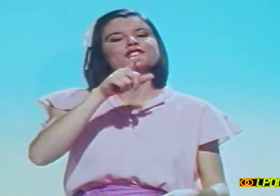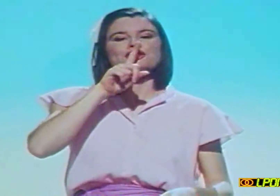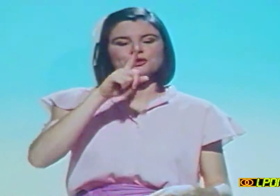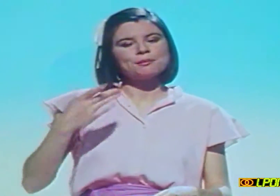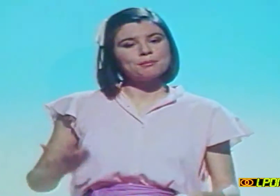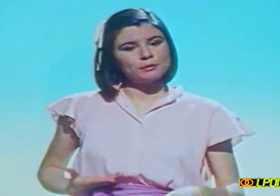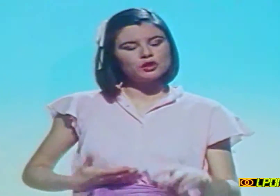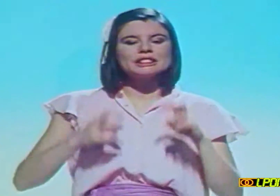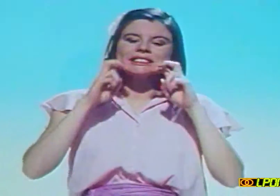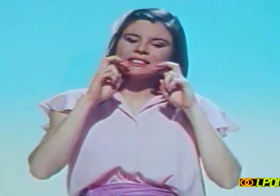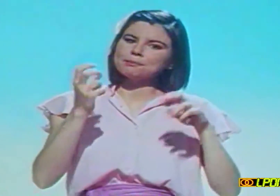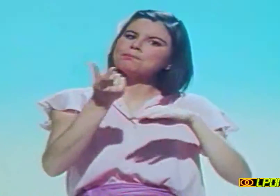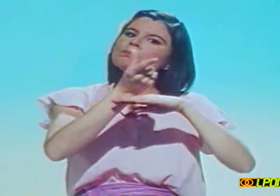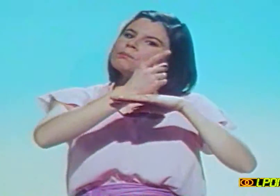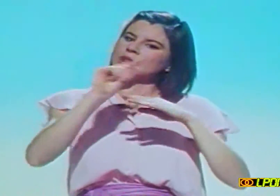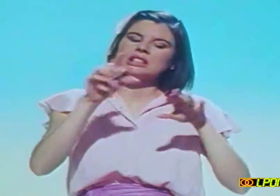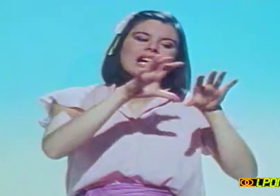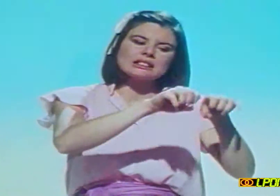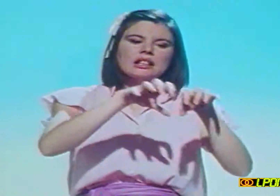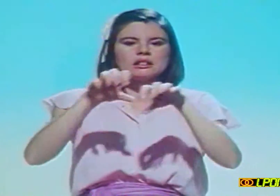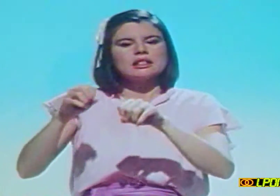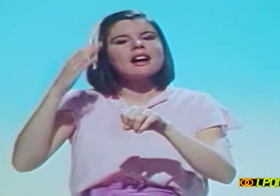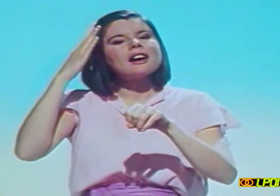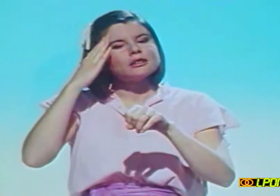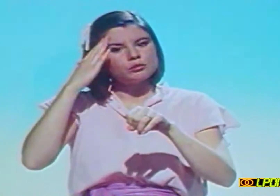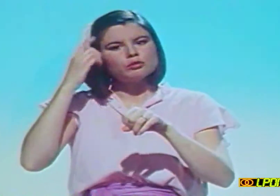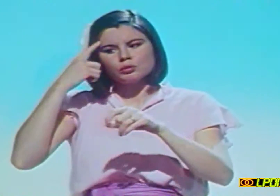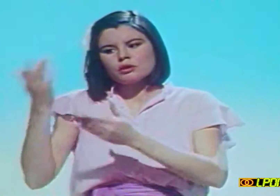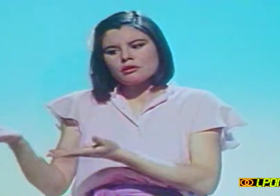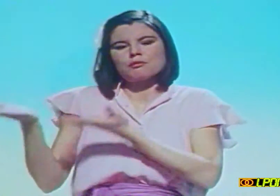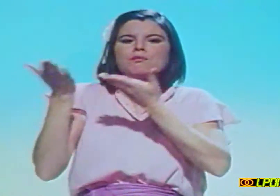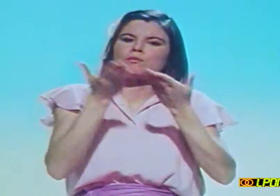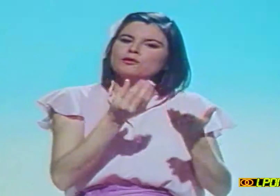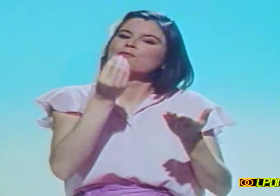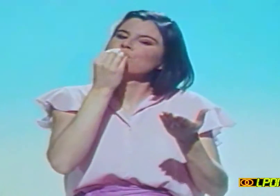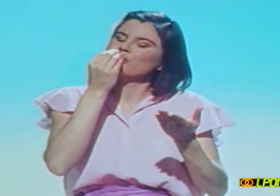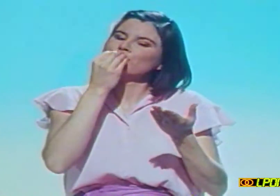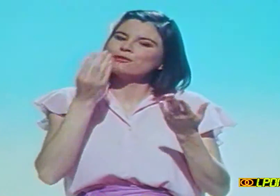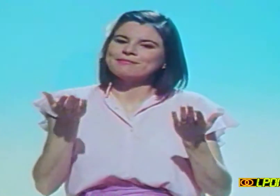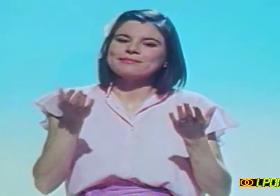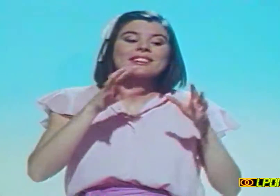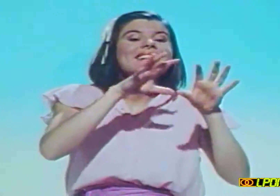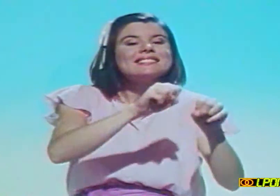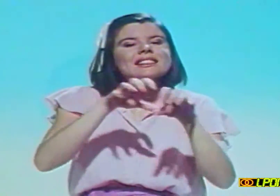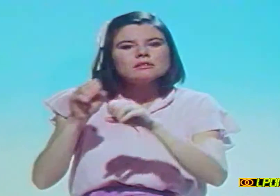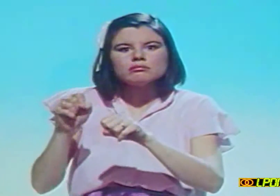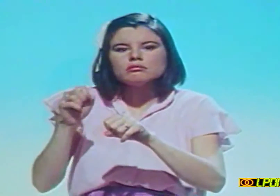Un jour, sa maman tigre devait partir chasser pour ramener de quoi manger. La